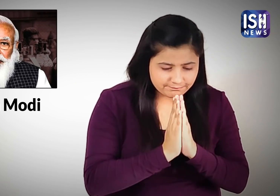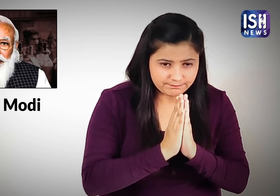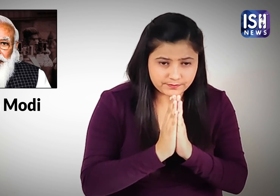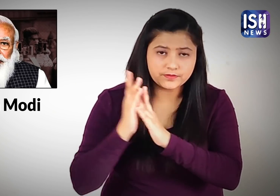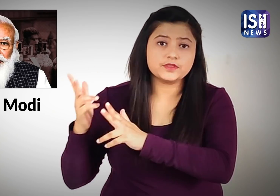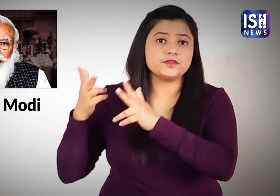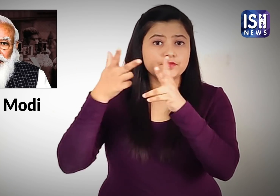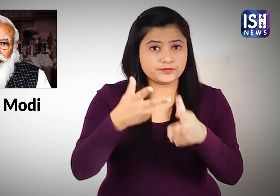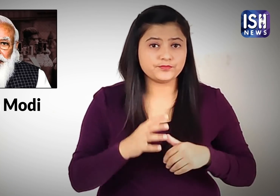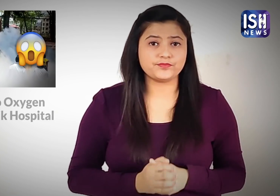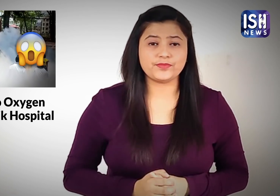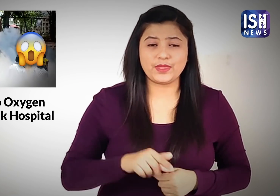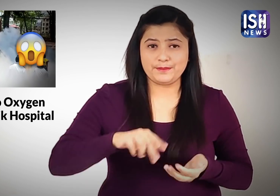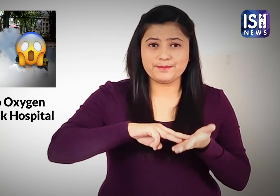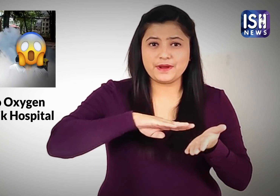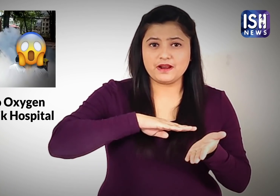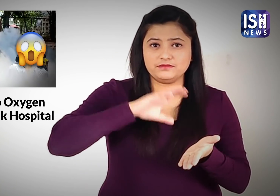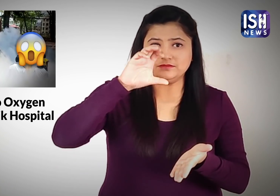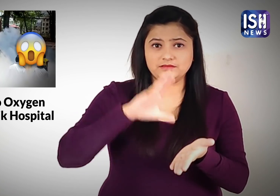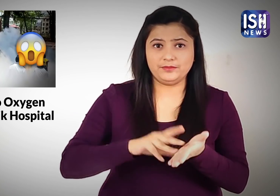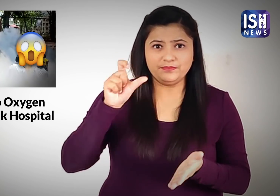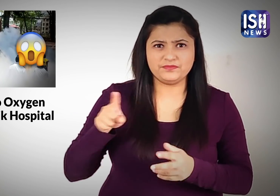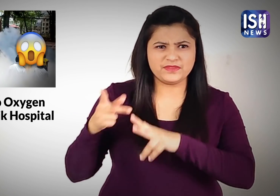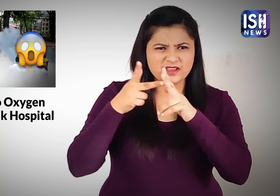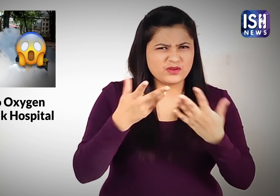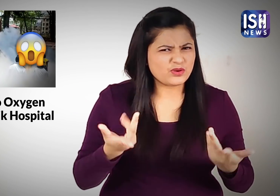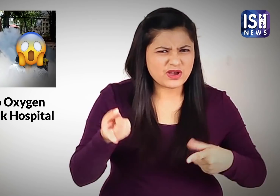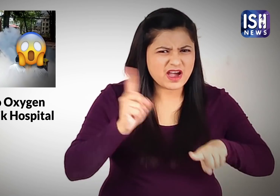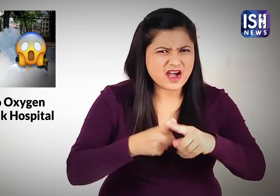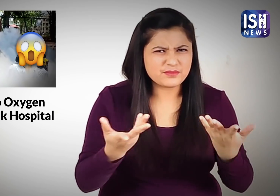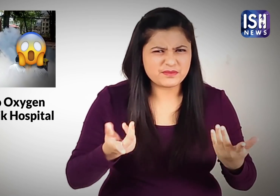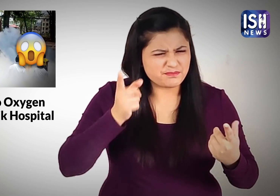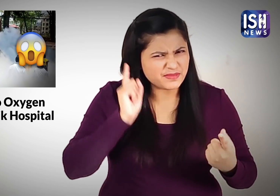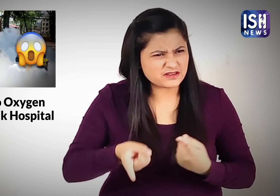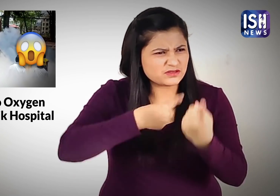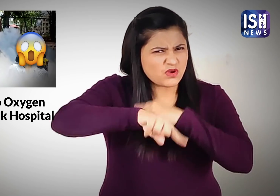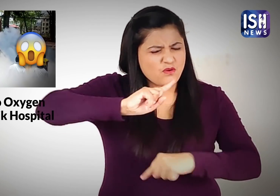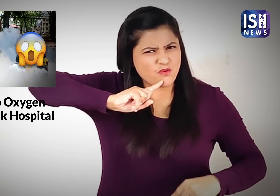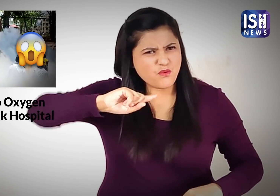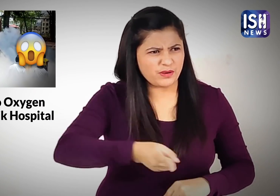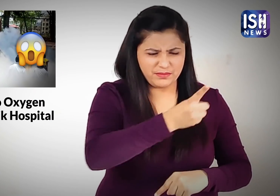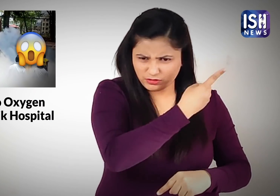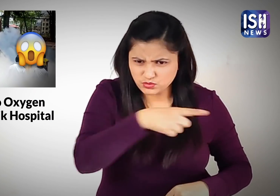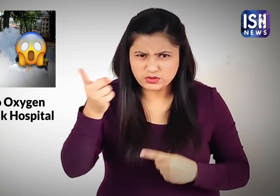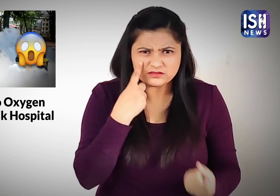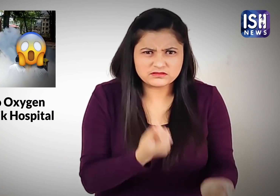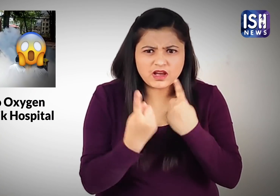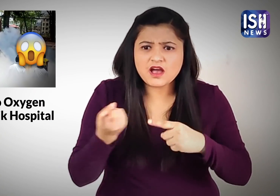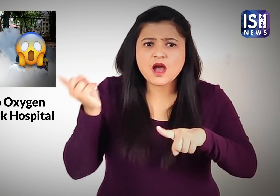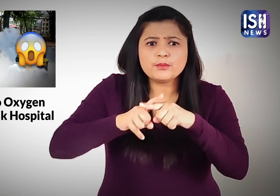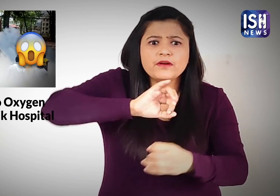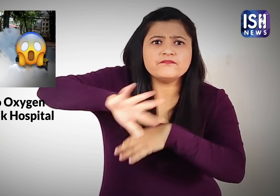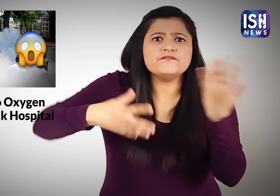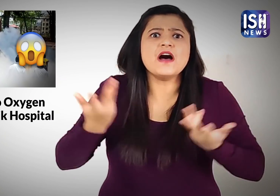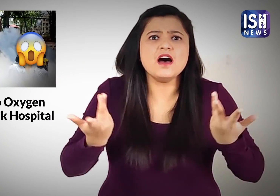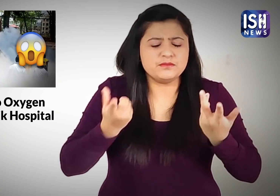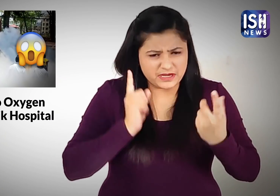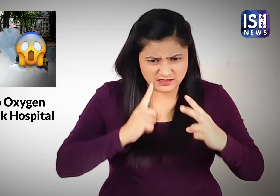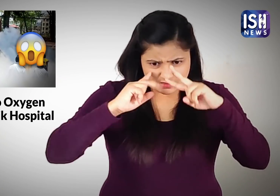शोकसंता परिवारों के प्रती समवेदना महराष्टा के मुख्यमंत्री ने इस घटना पर रोज चताते हुए घटना की जाज